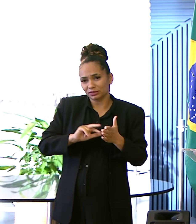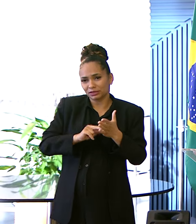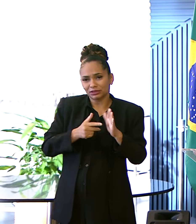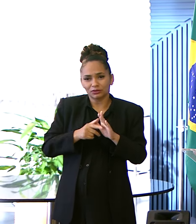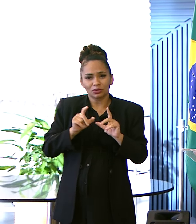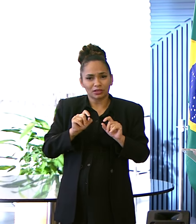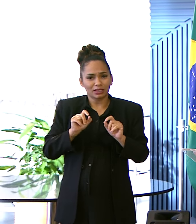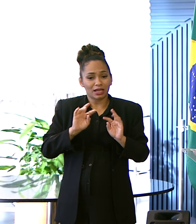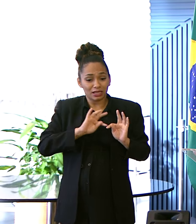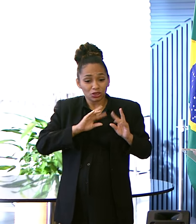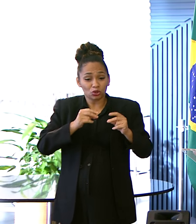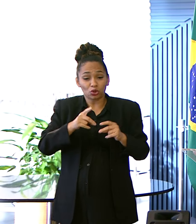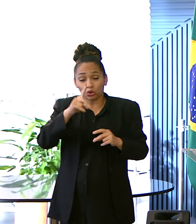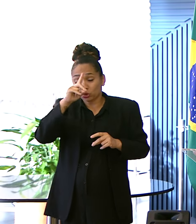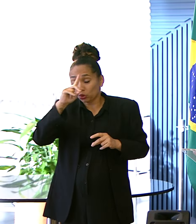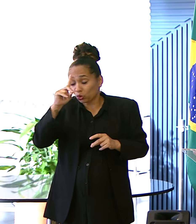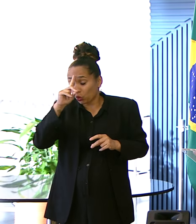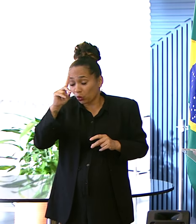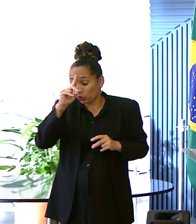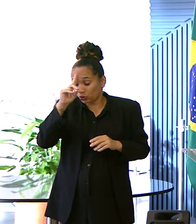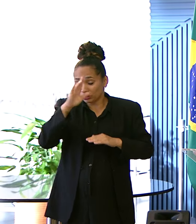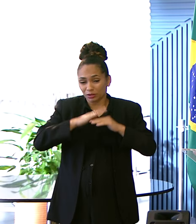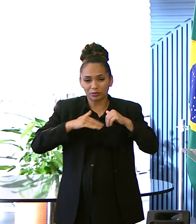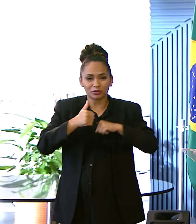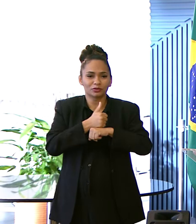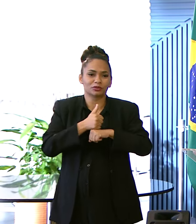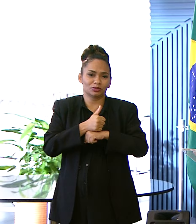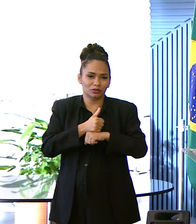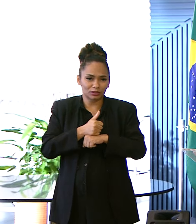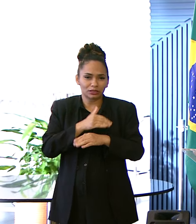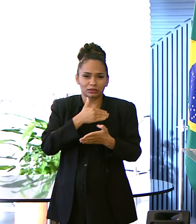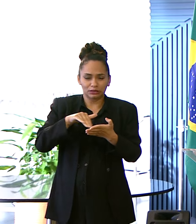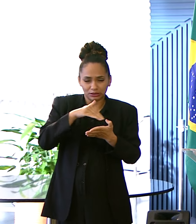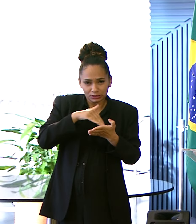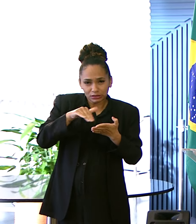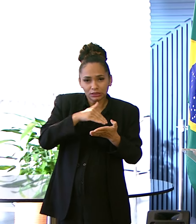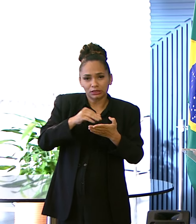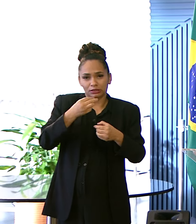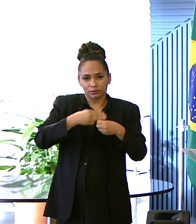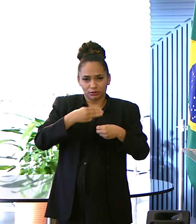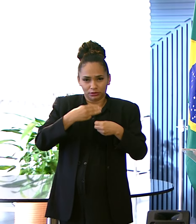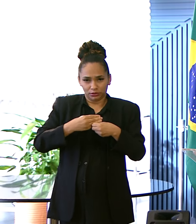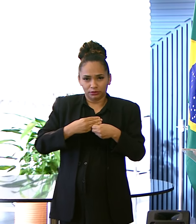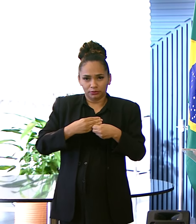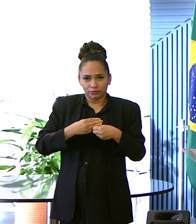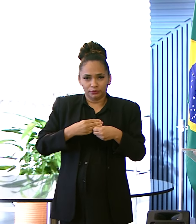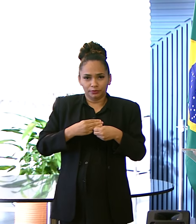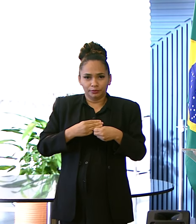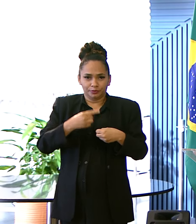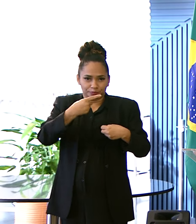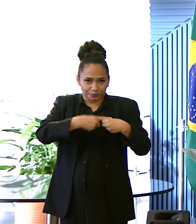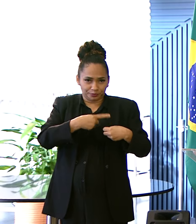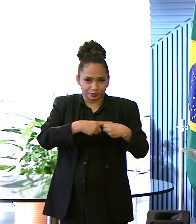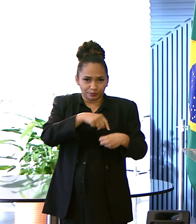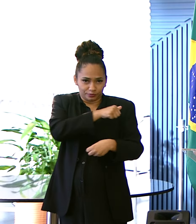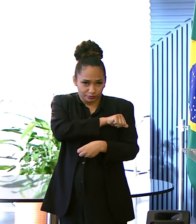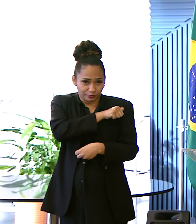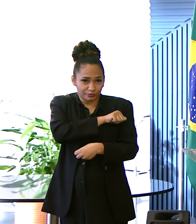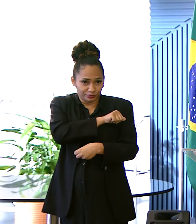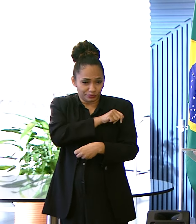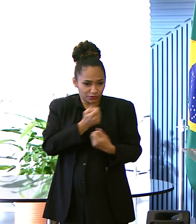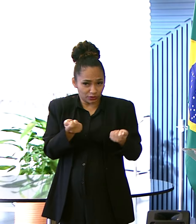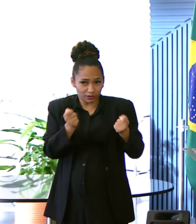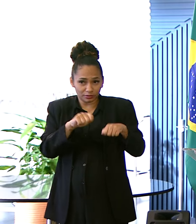menos Dizer que todos os dias Todos os profissionais De saúde A Secretaria Municipal Na cidade do Rio de Janeiro Estão em construção